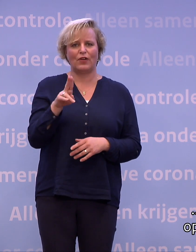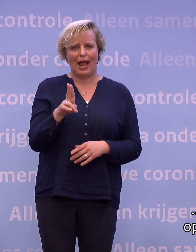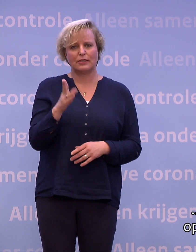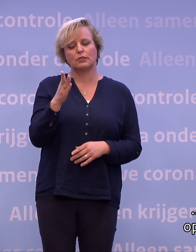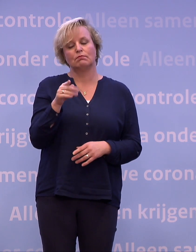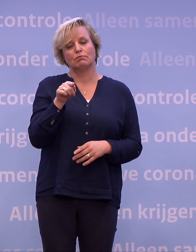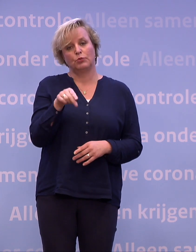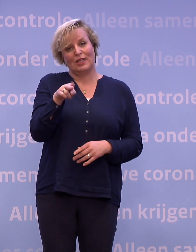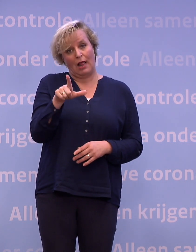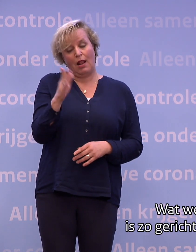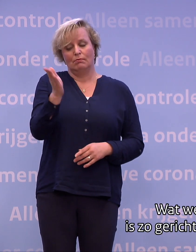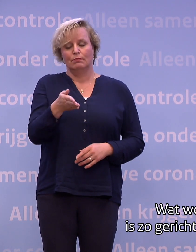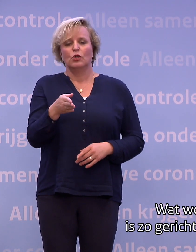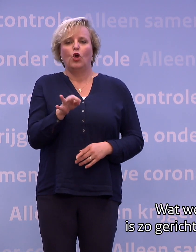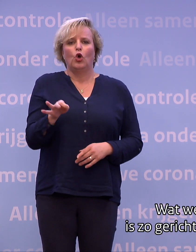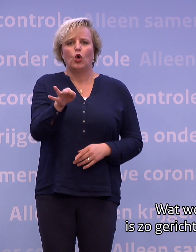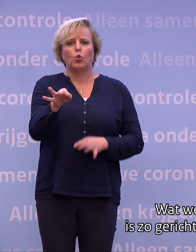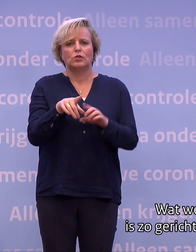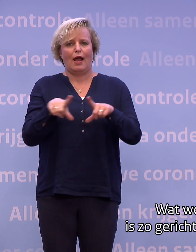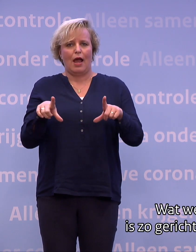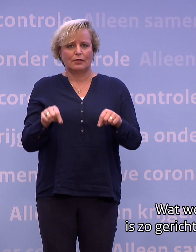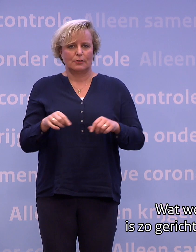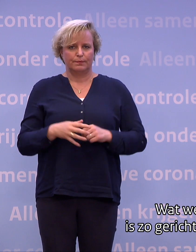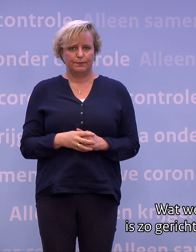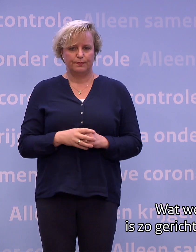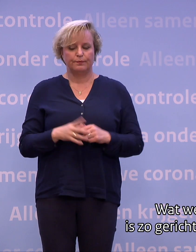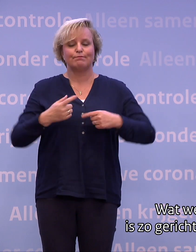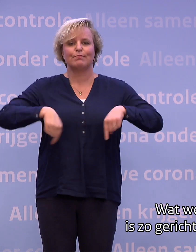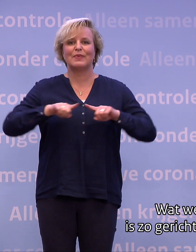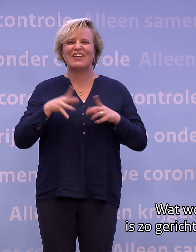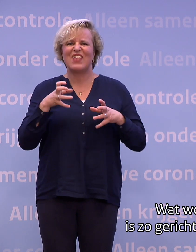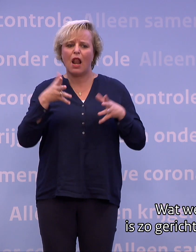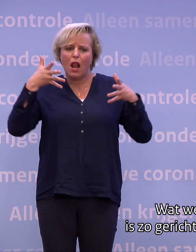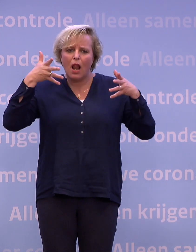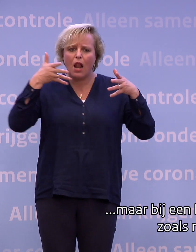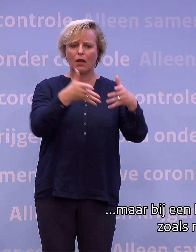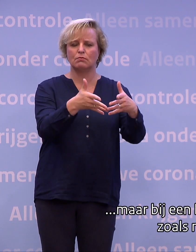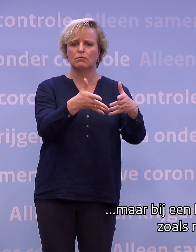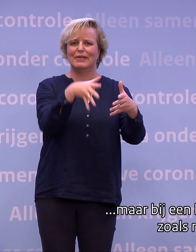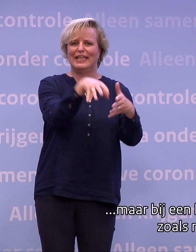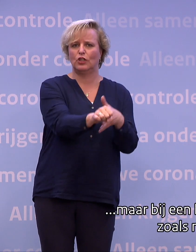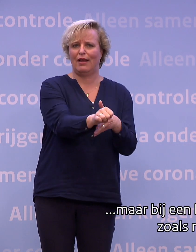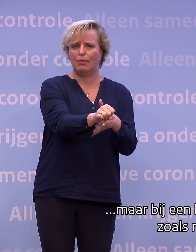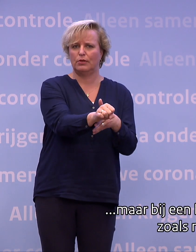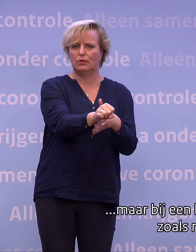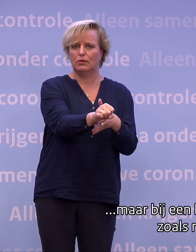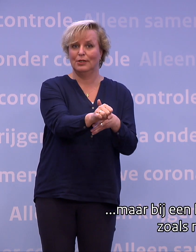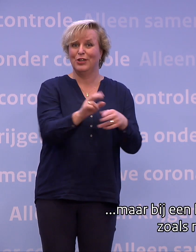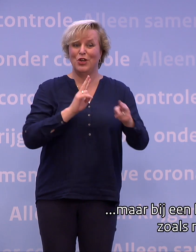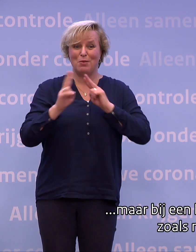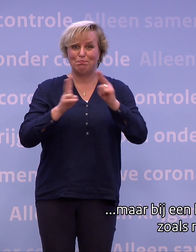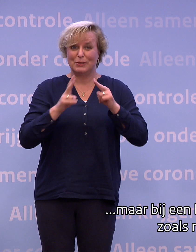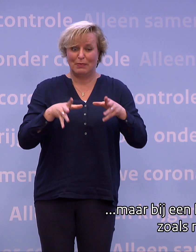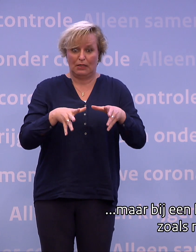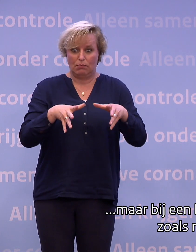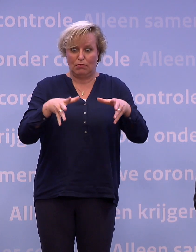op de avond. Wat we telkens willen is zo gericht mogelijk ingrijpen. Maar bij een hoge besmettingsgraad, zoals